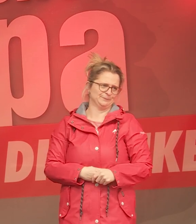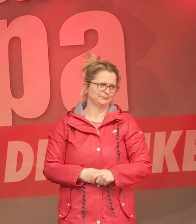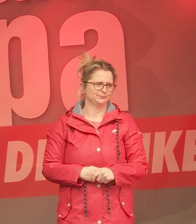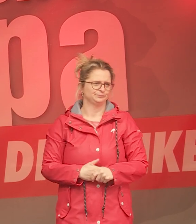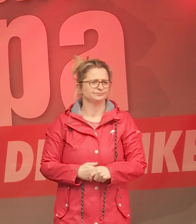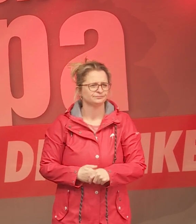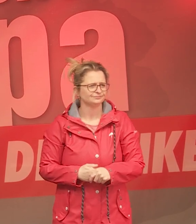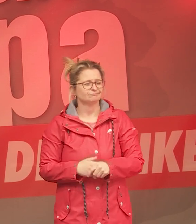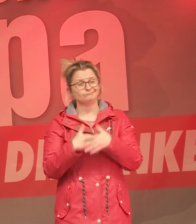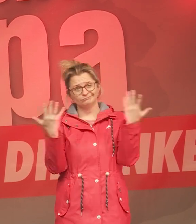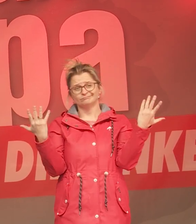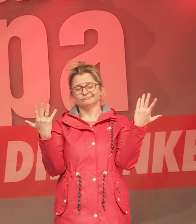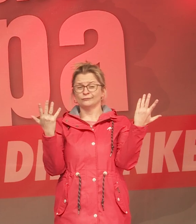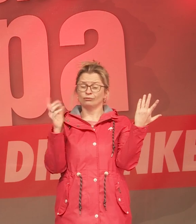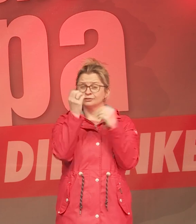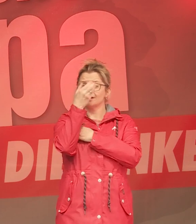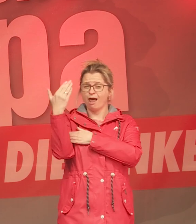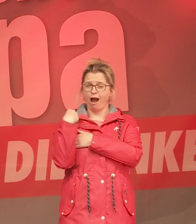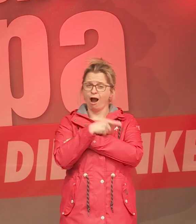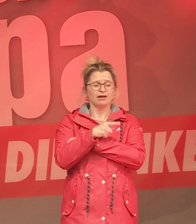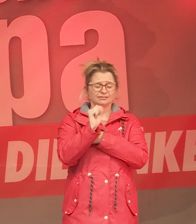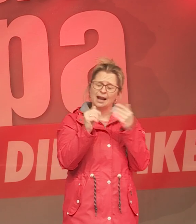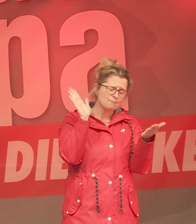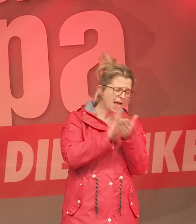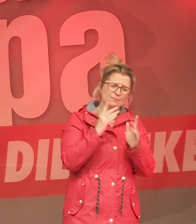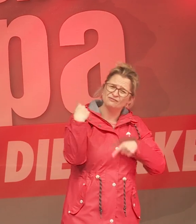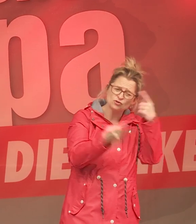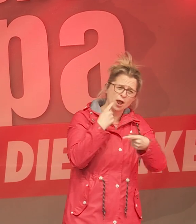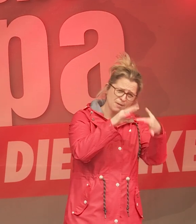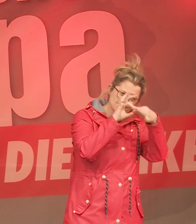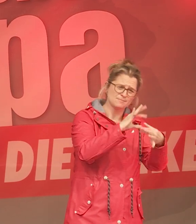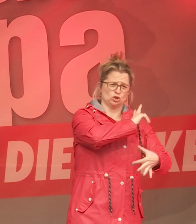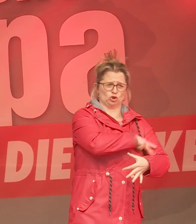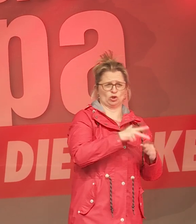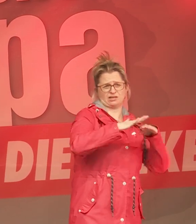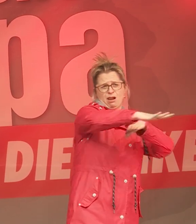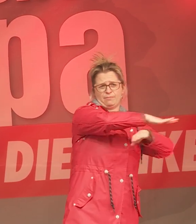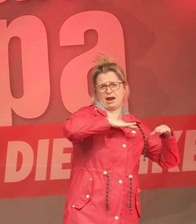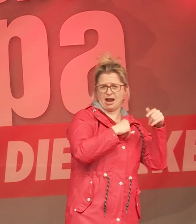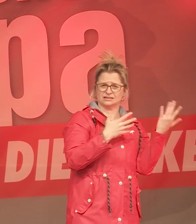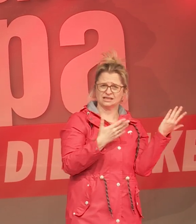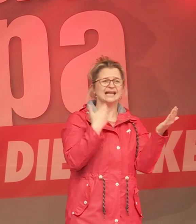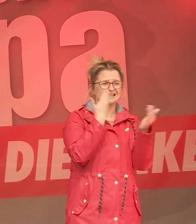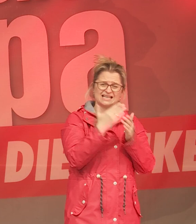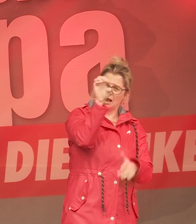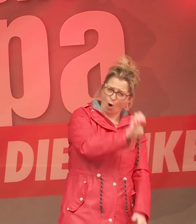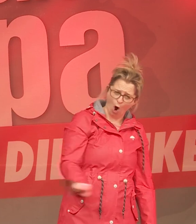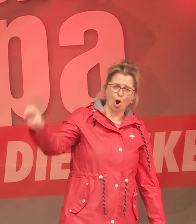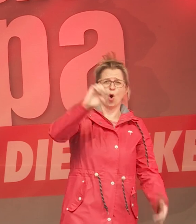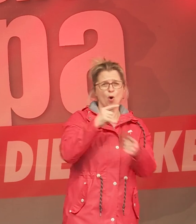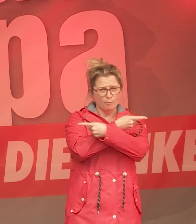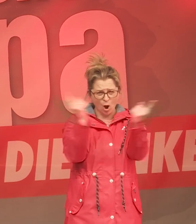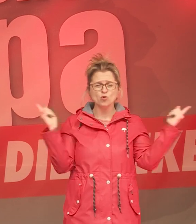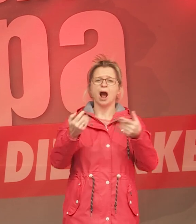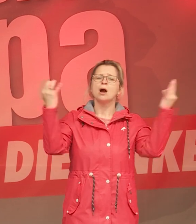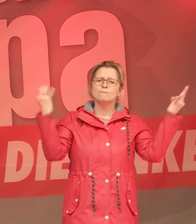Und die müssen dann ihr Leben lang in der Sozialbindung bleiben. Und deswegen brauchen wir in ganz Europa sozialen